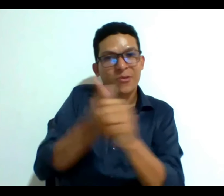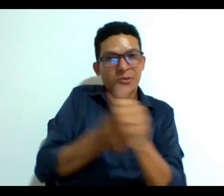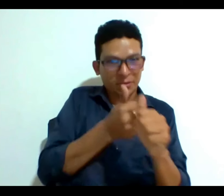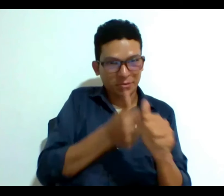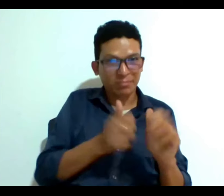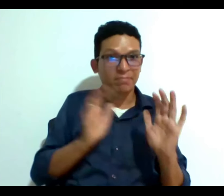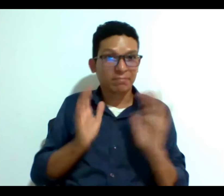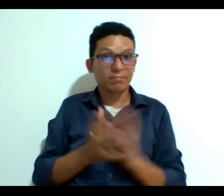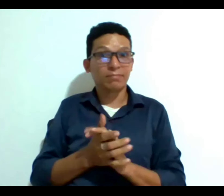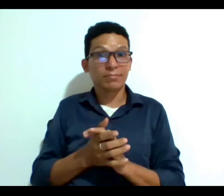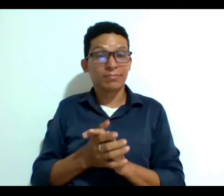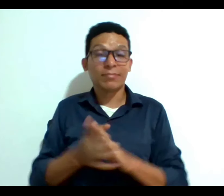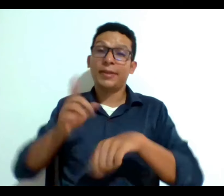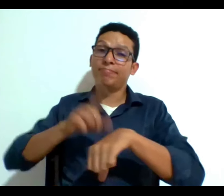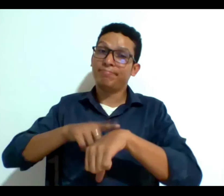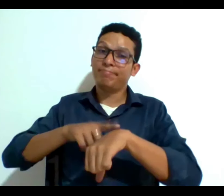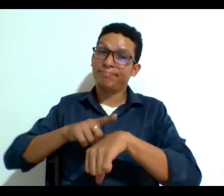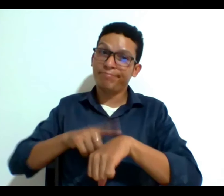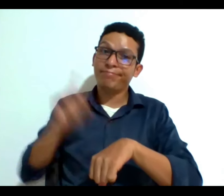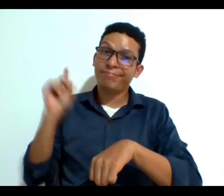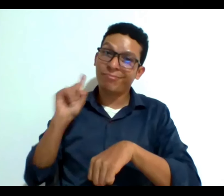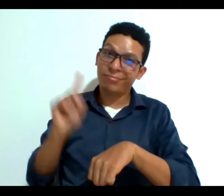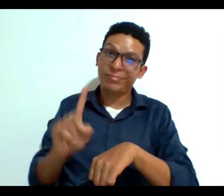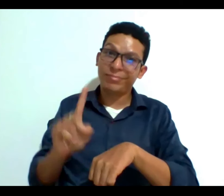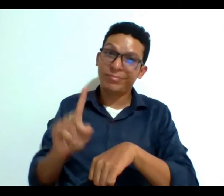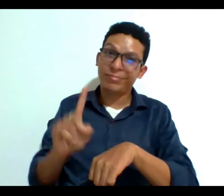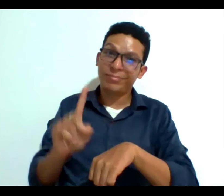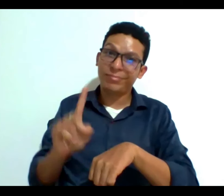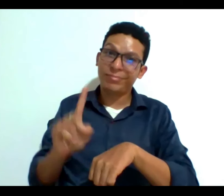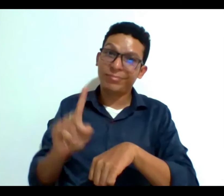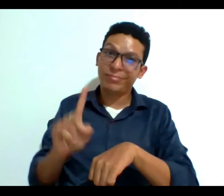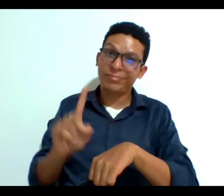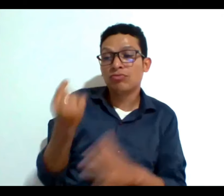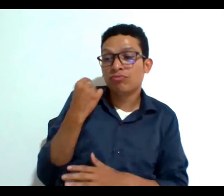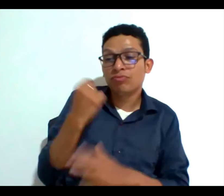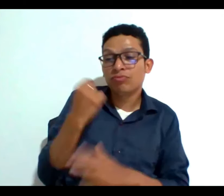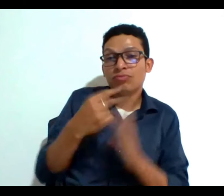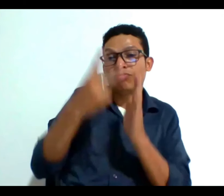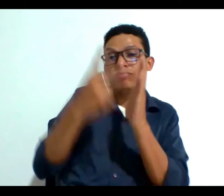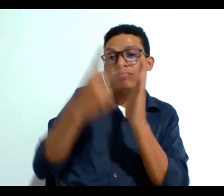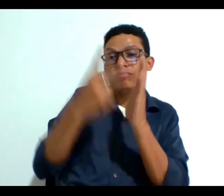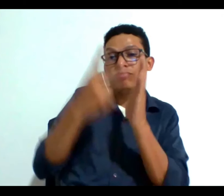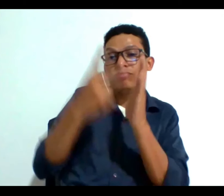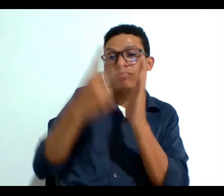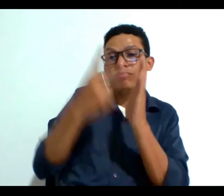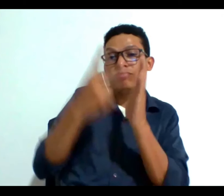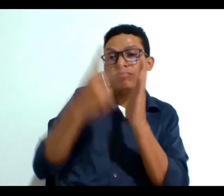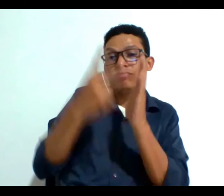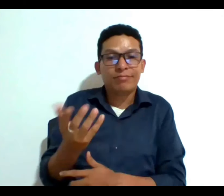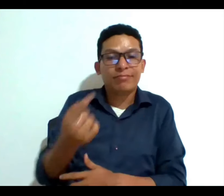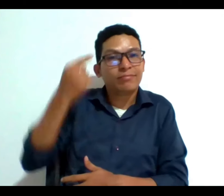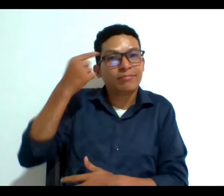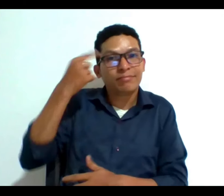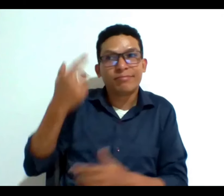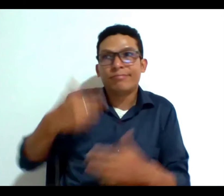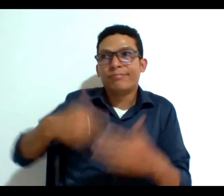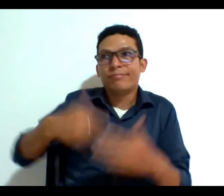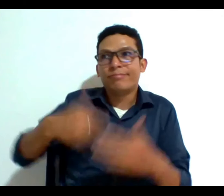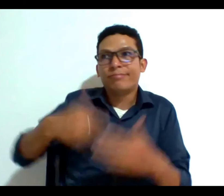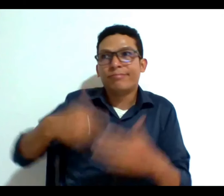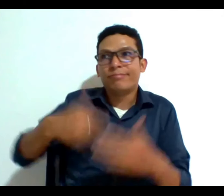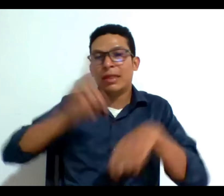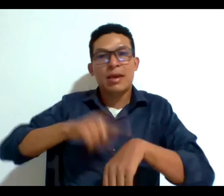a tomar tiempo si la ley estuvo vigente desde el 2019 pues imagínense eso va a tomar tiempo en que el juez